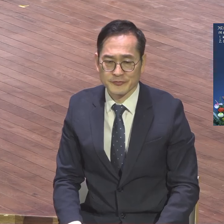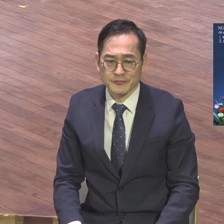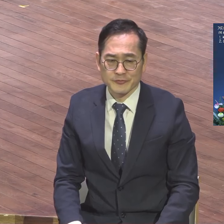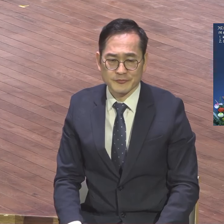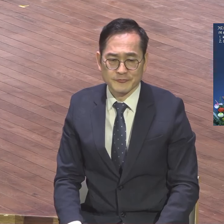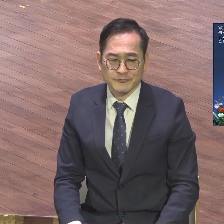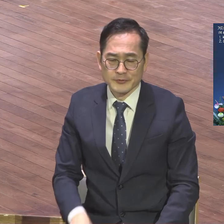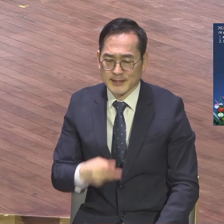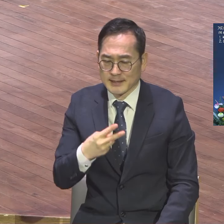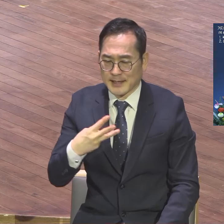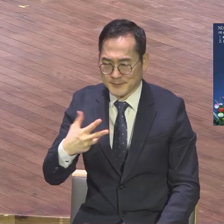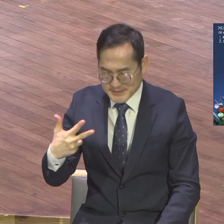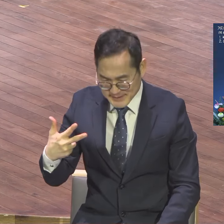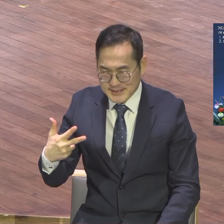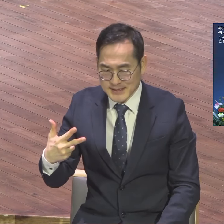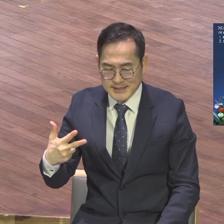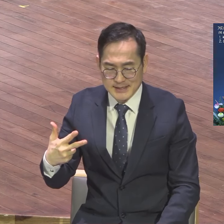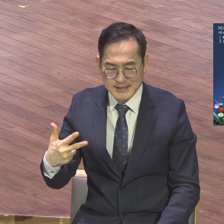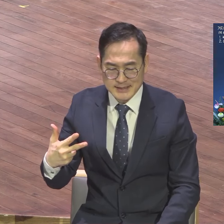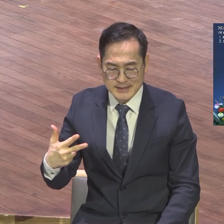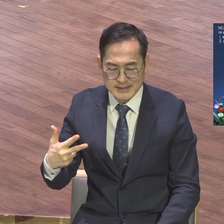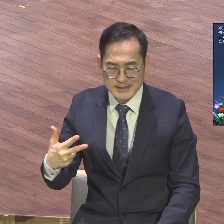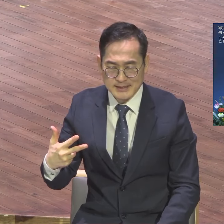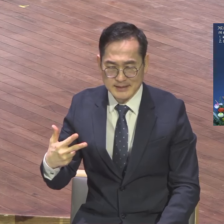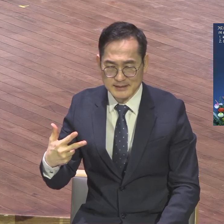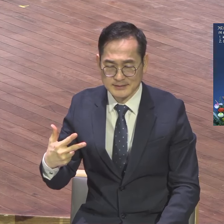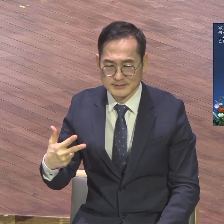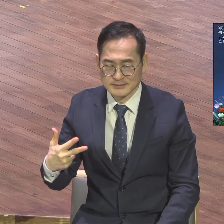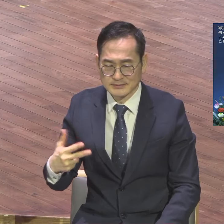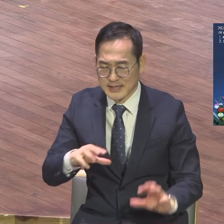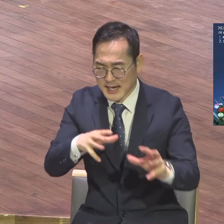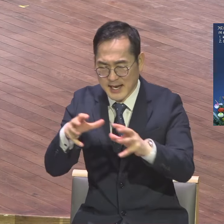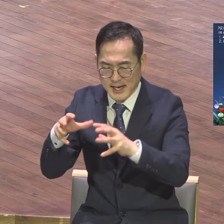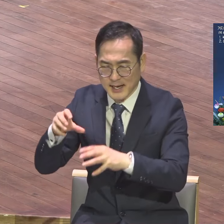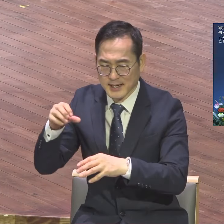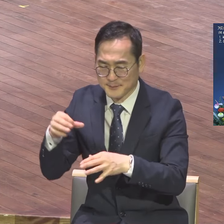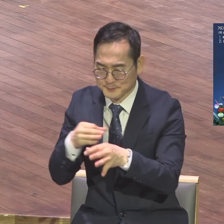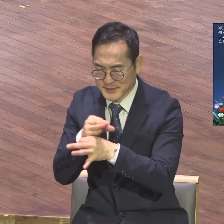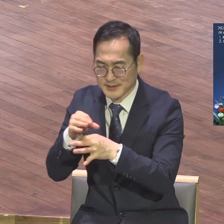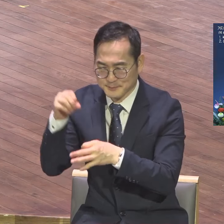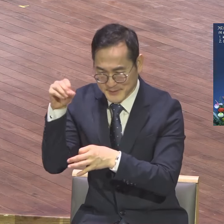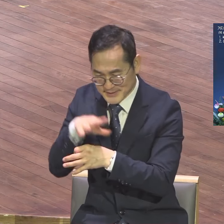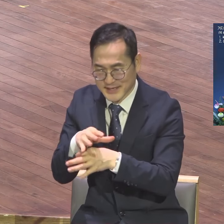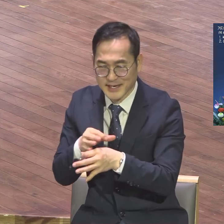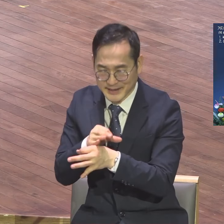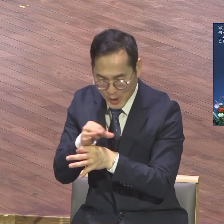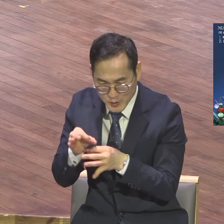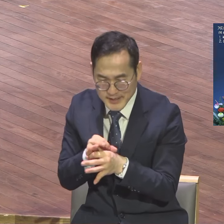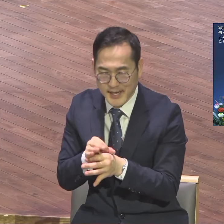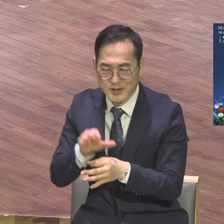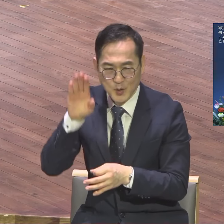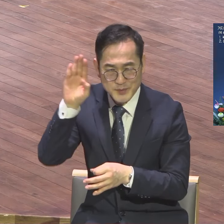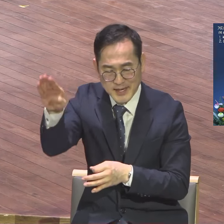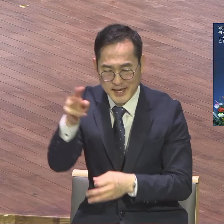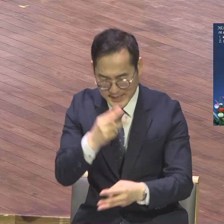삶의 경제 빛 그야말로 이 빛의 경제 미래를 살리는 냄두덕 경제가 회복되게 가야